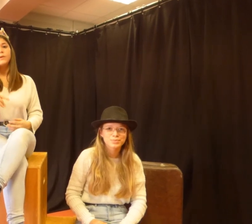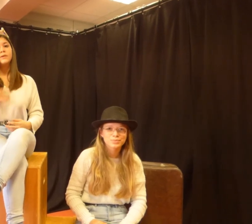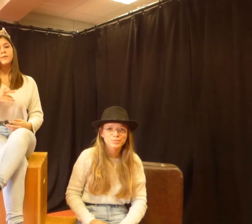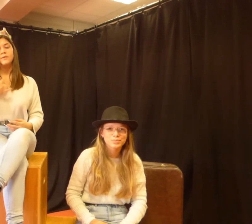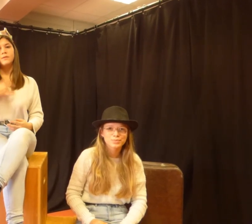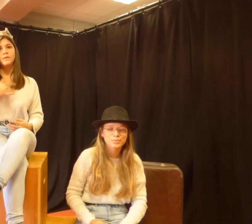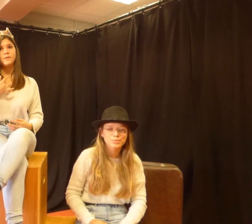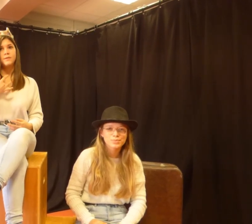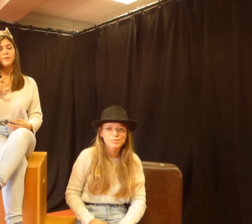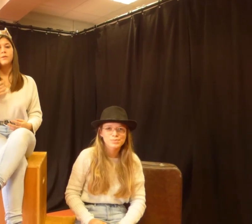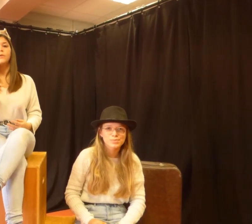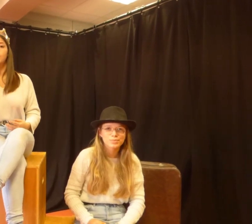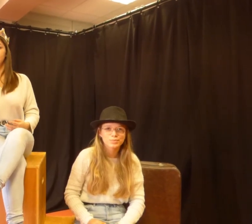alors rejoins-nous !